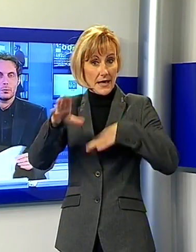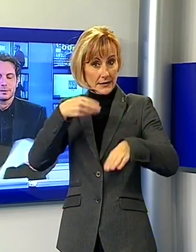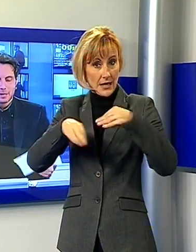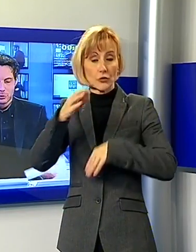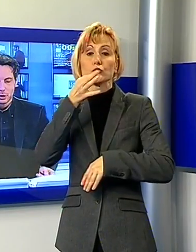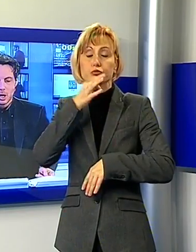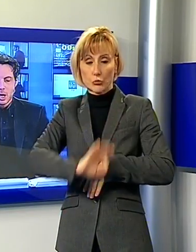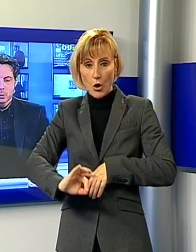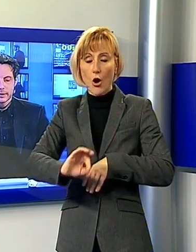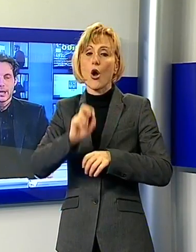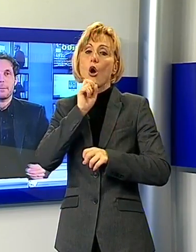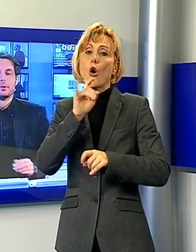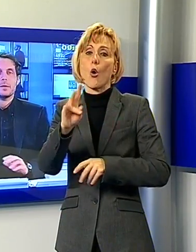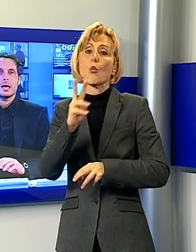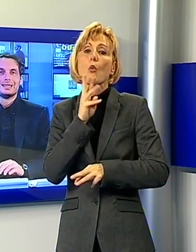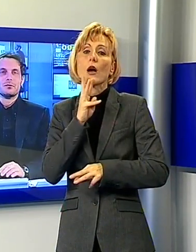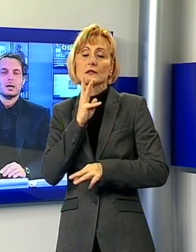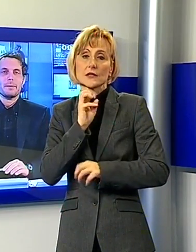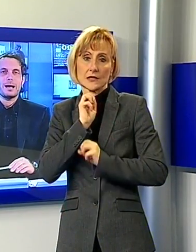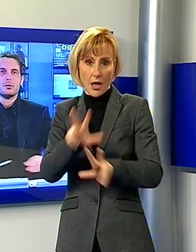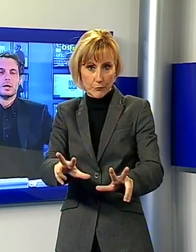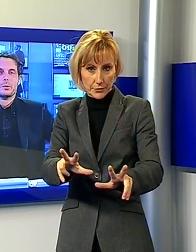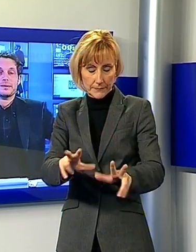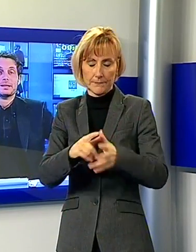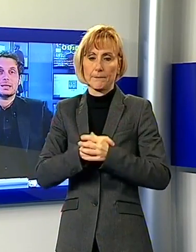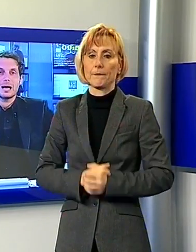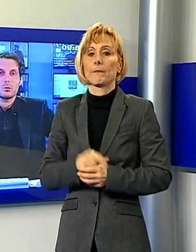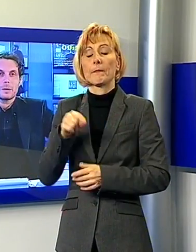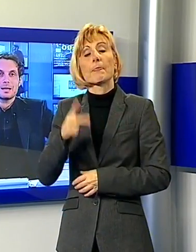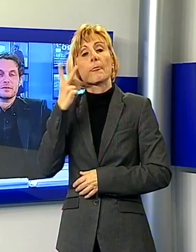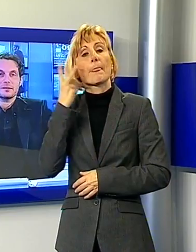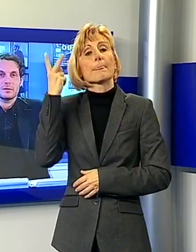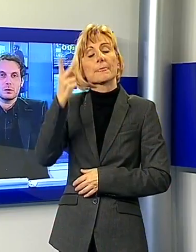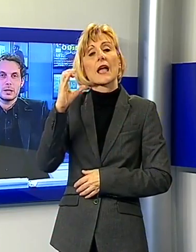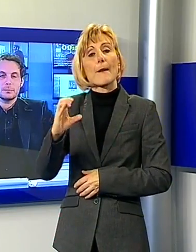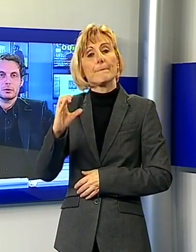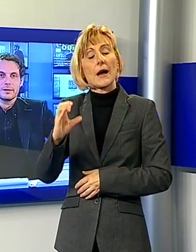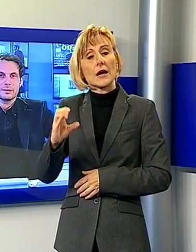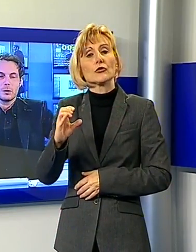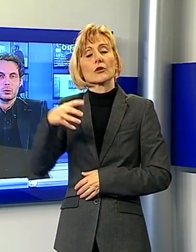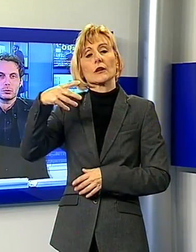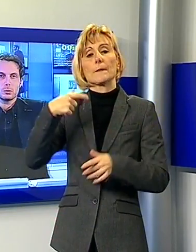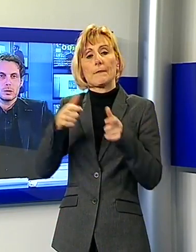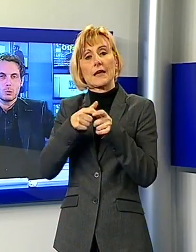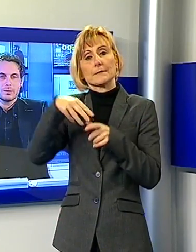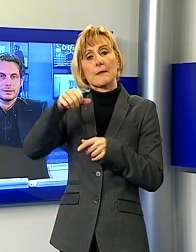messaggi whatsapp. Adesso a Capannori, questa mattina una manifestazione di protesta contro una nuova antenna